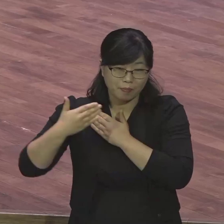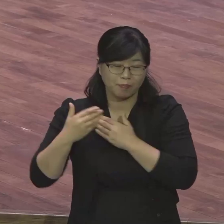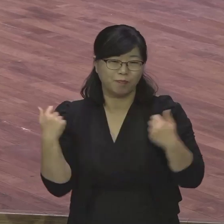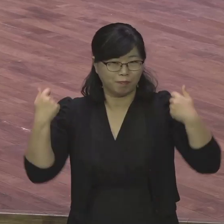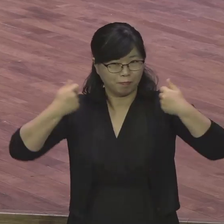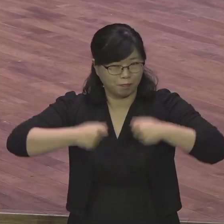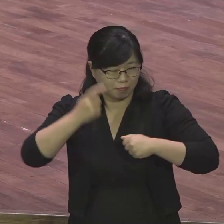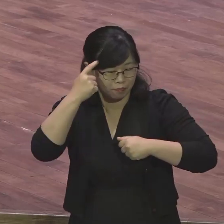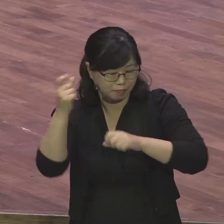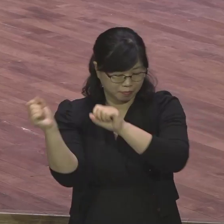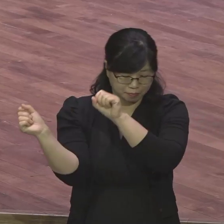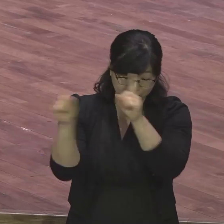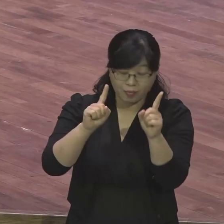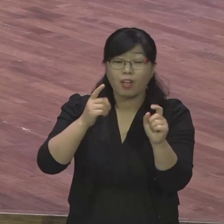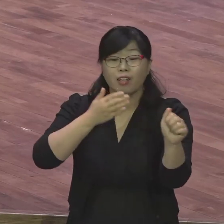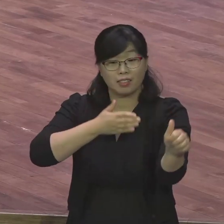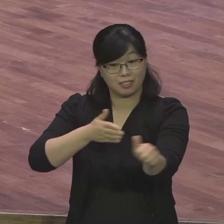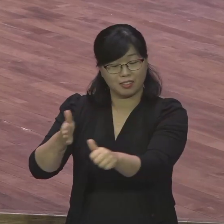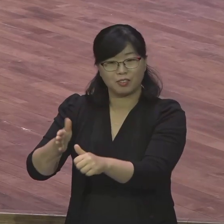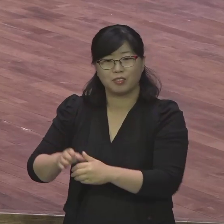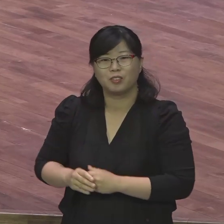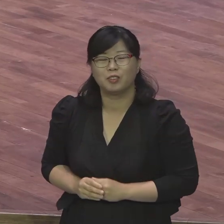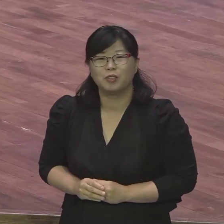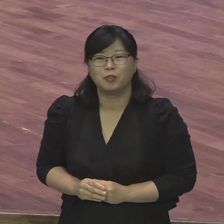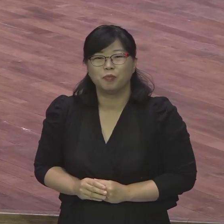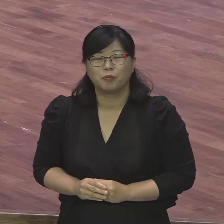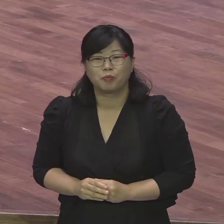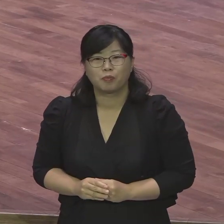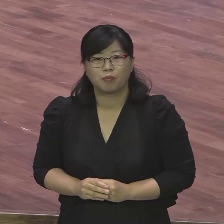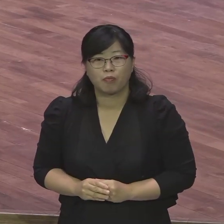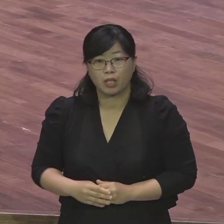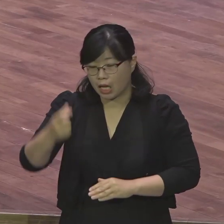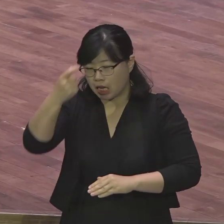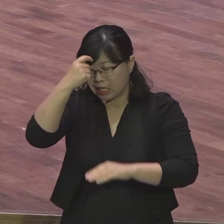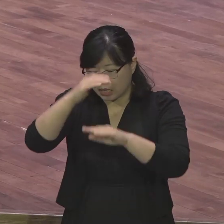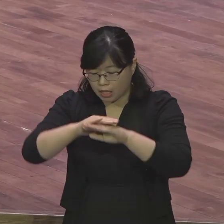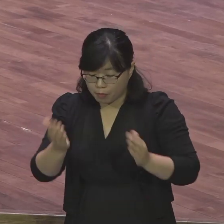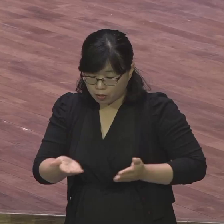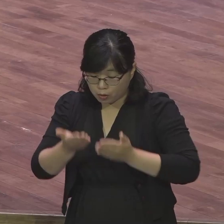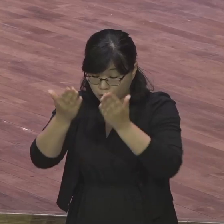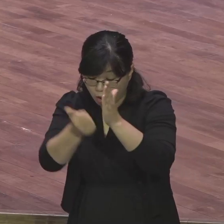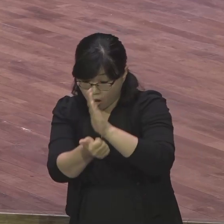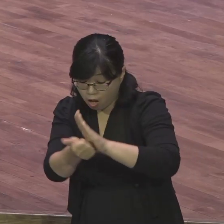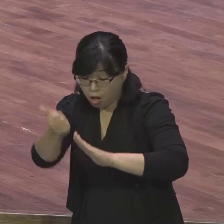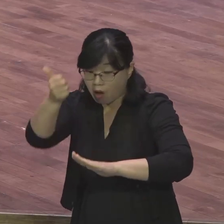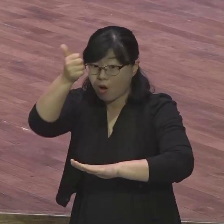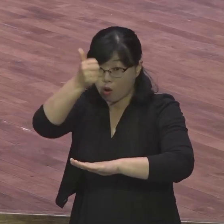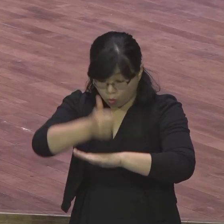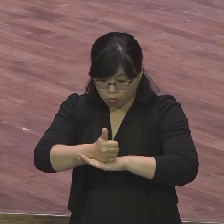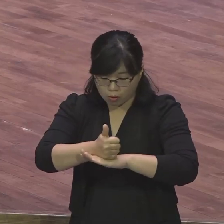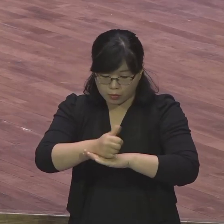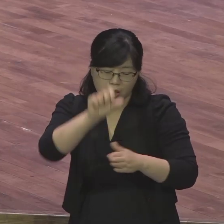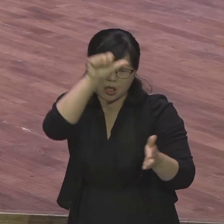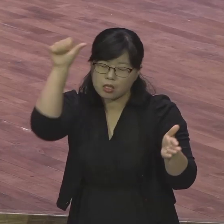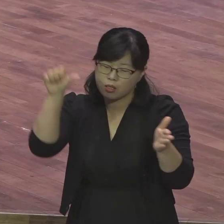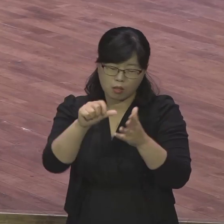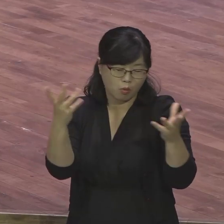들어도 인생이 확 바뀝니다. 모든 건 내가 문제예요. 저 사람의 저 마누라가 저 남편이